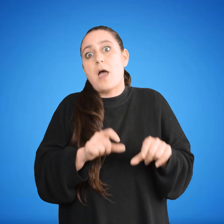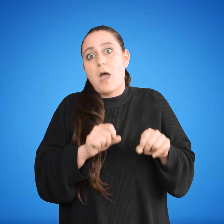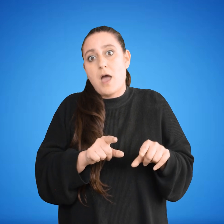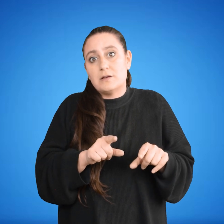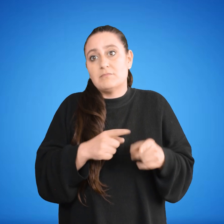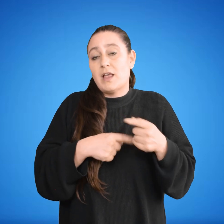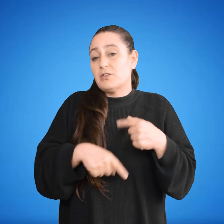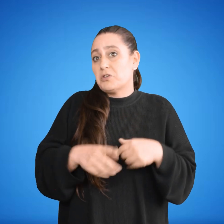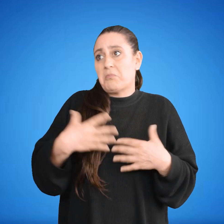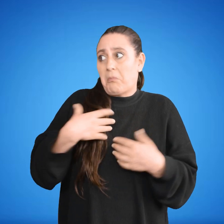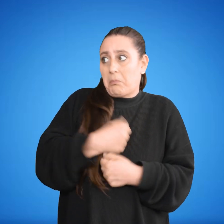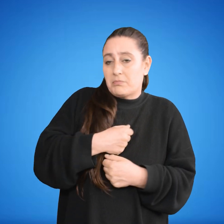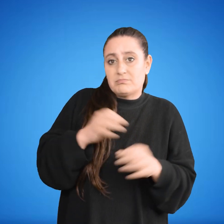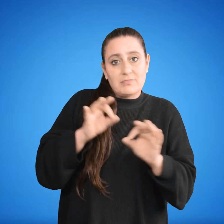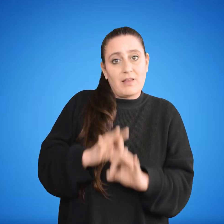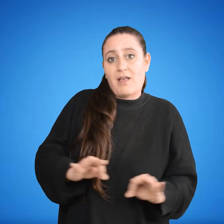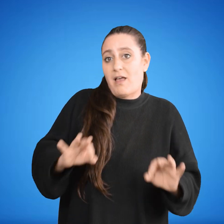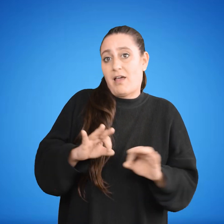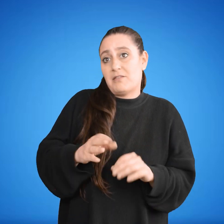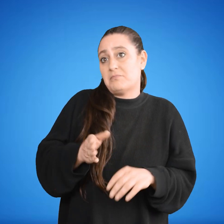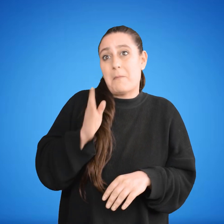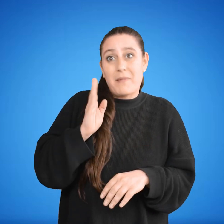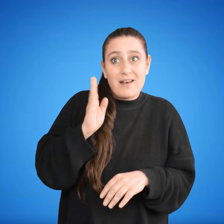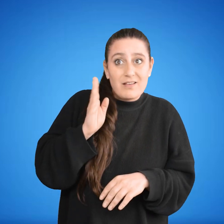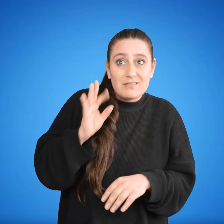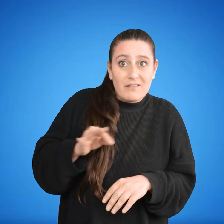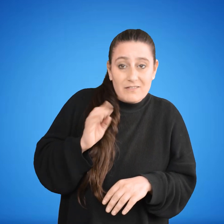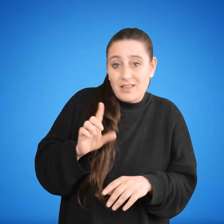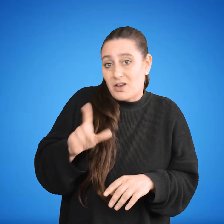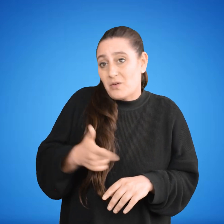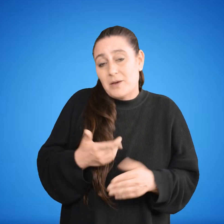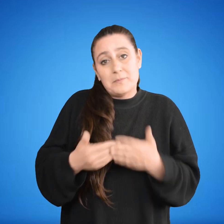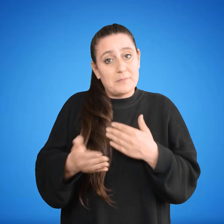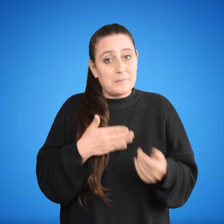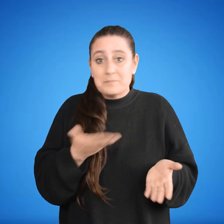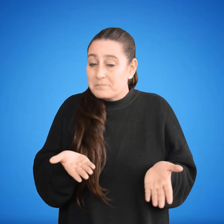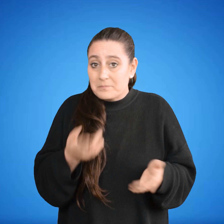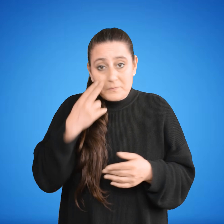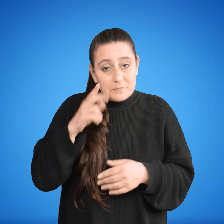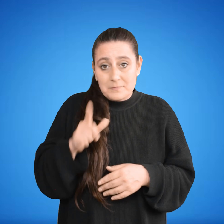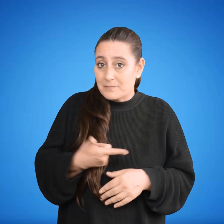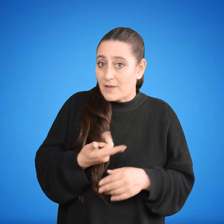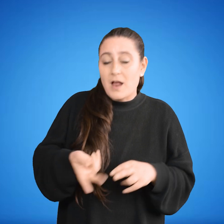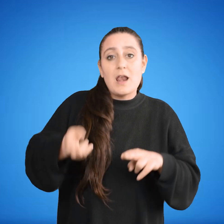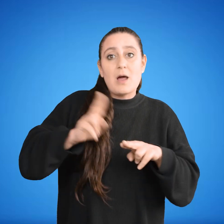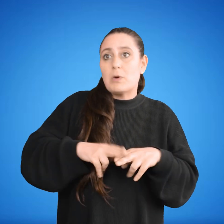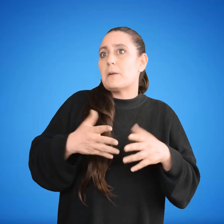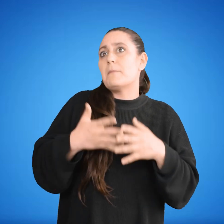mal, no ve nada trágico en el hecho de no vivir para siempre. La muerte no es el más grande de los